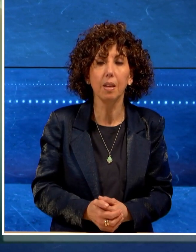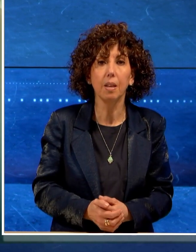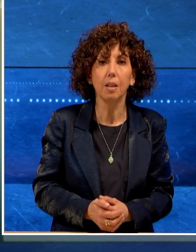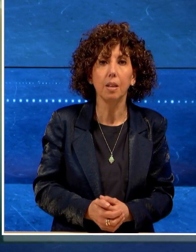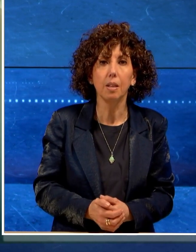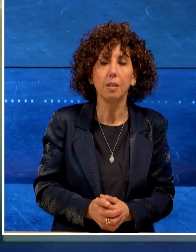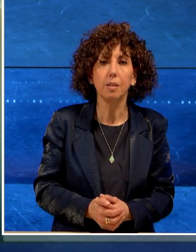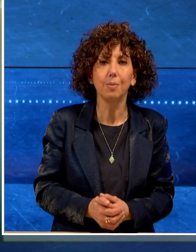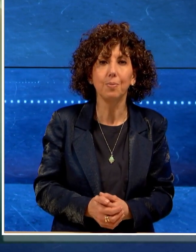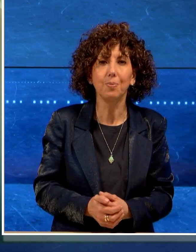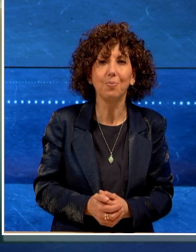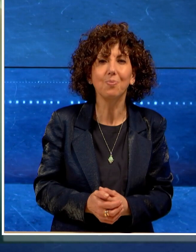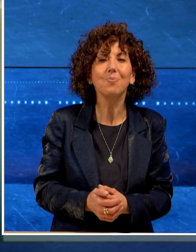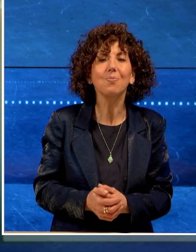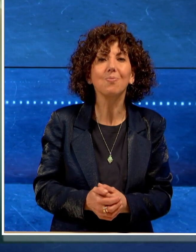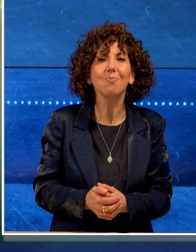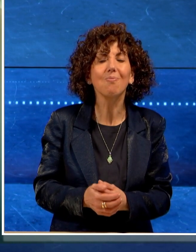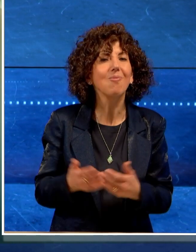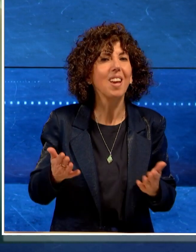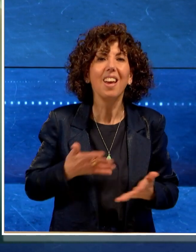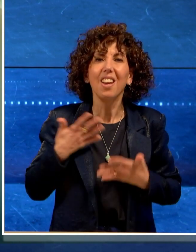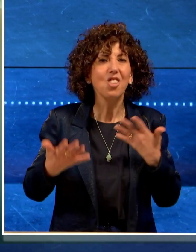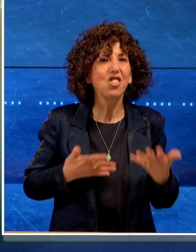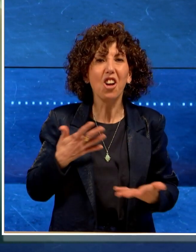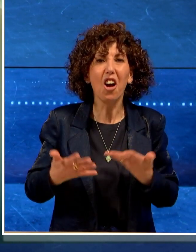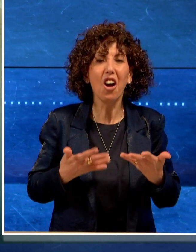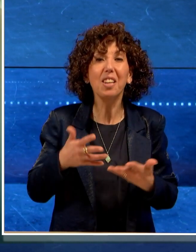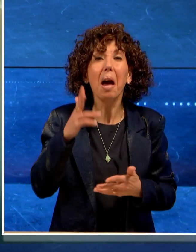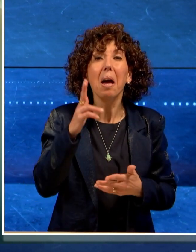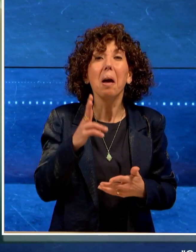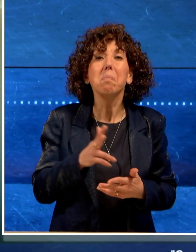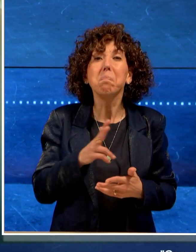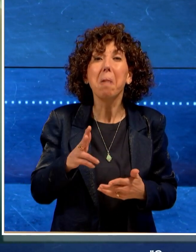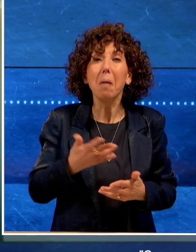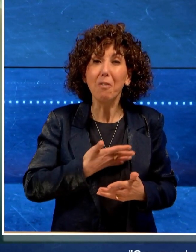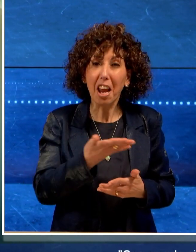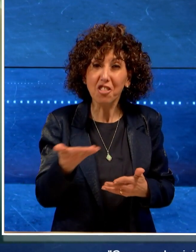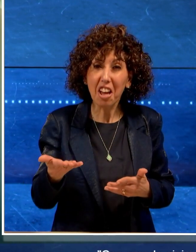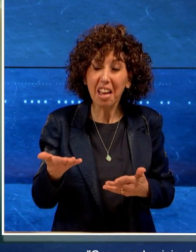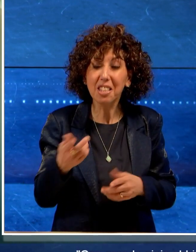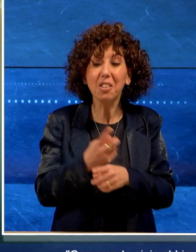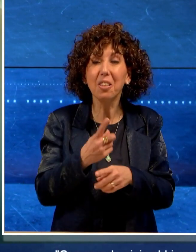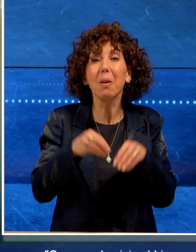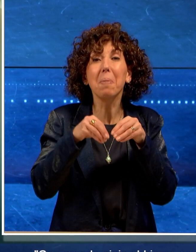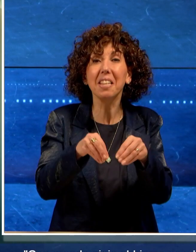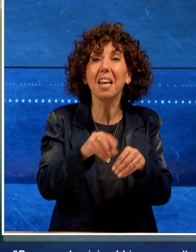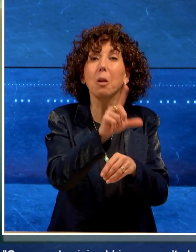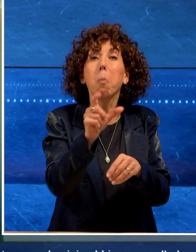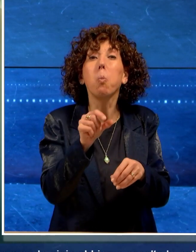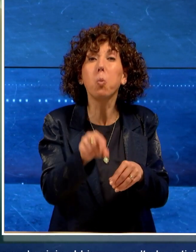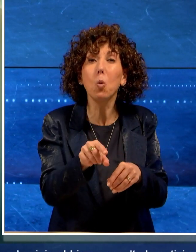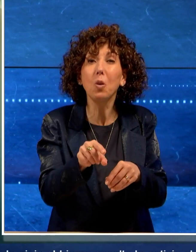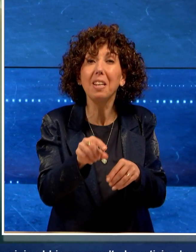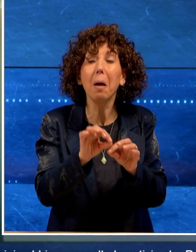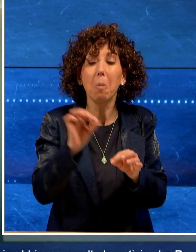Con grande gioia abbiamo accolto la notizia che Papa Francesco sarà presente in Puglia in